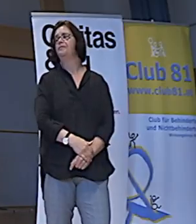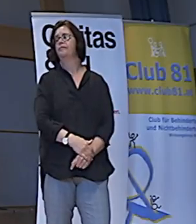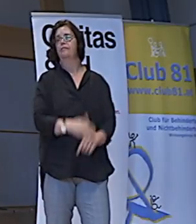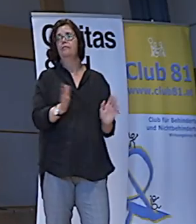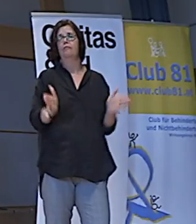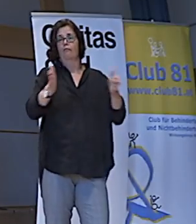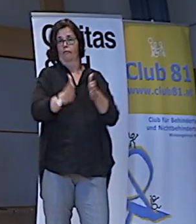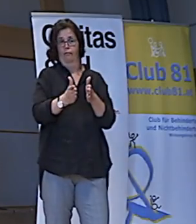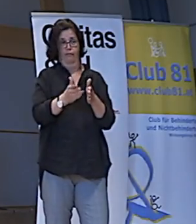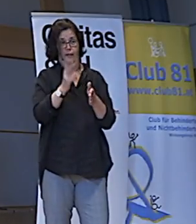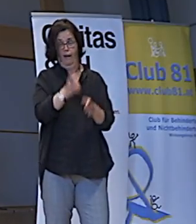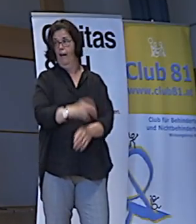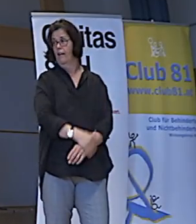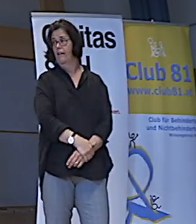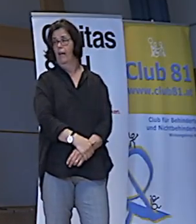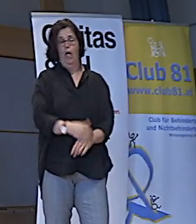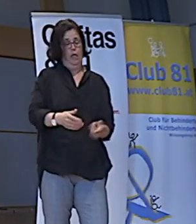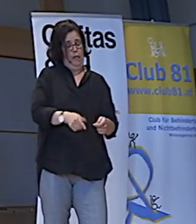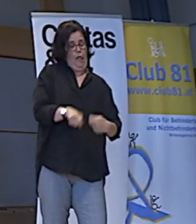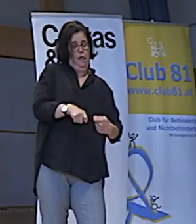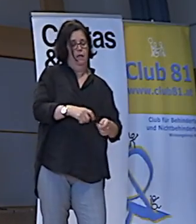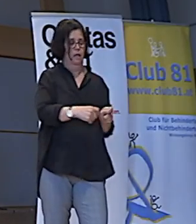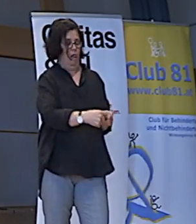gerichtet. So. Jetzt habe ich die Stegelschuhe an.